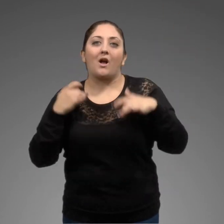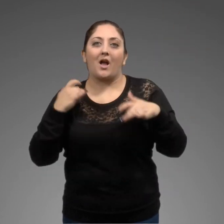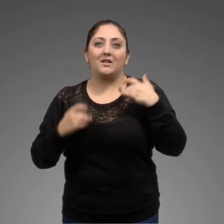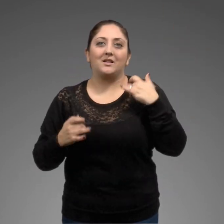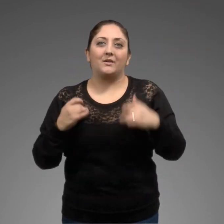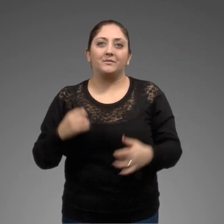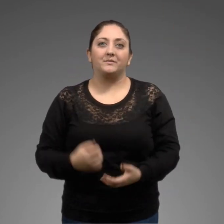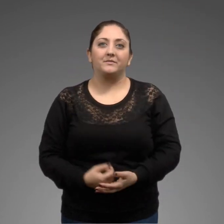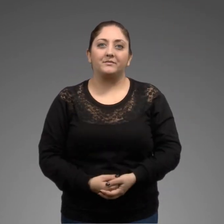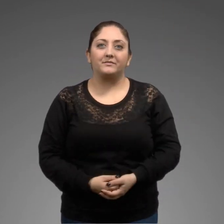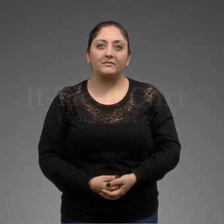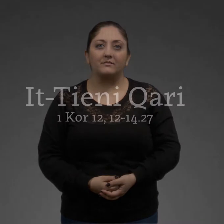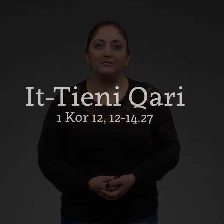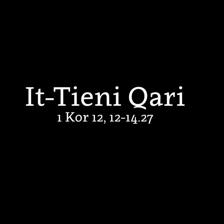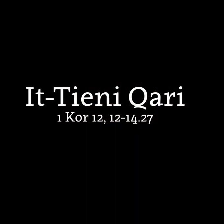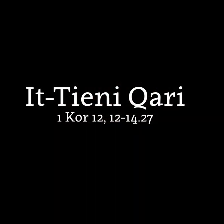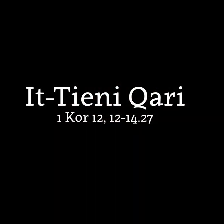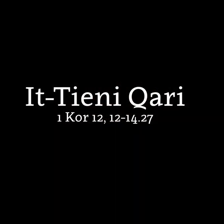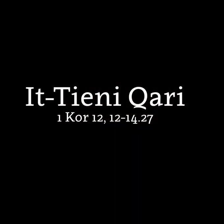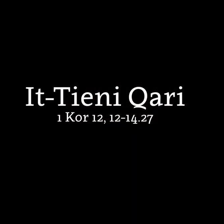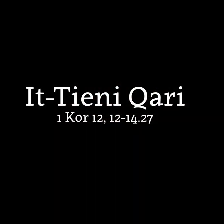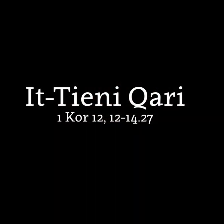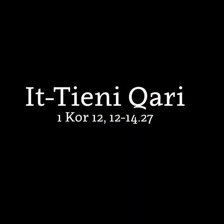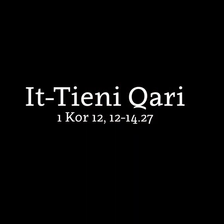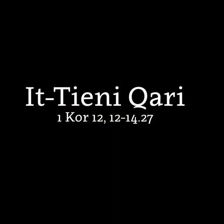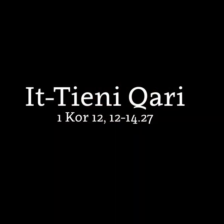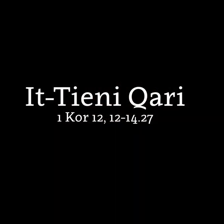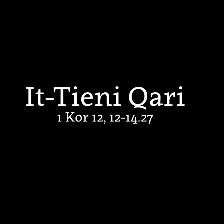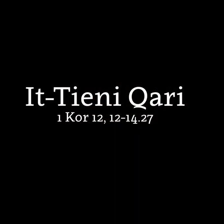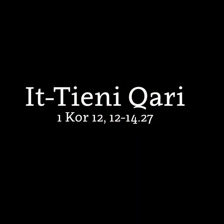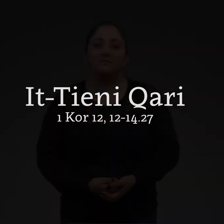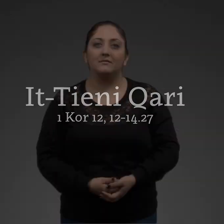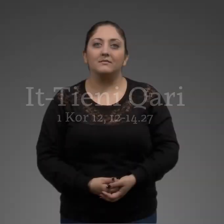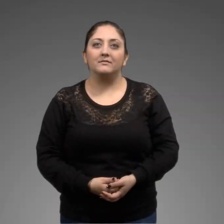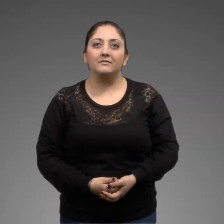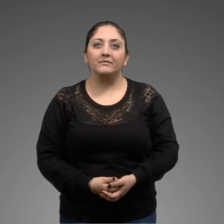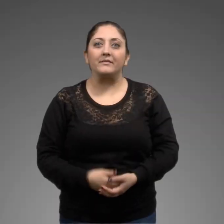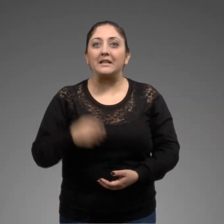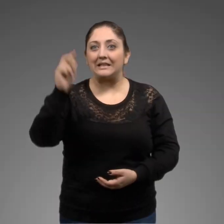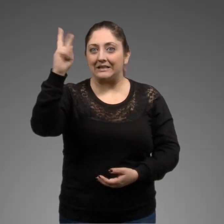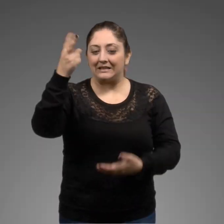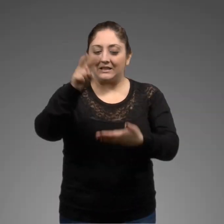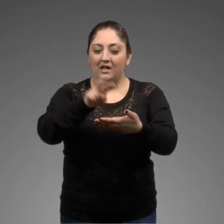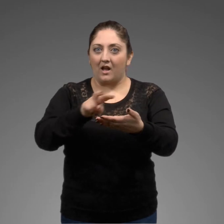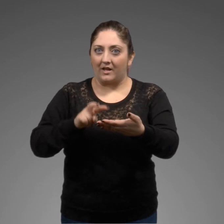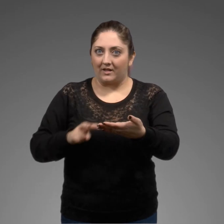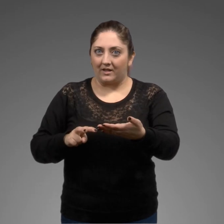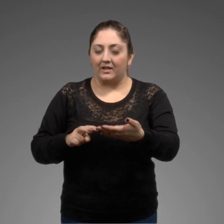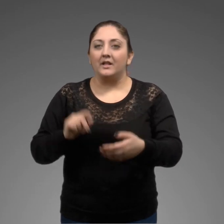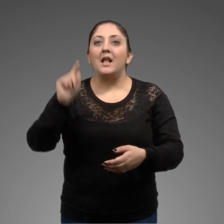-tina għari għarim l-lewa litra ta'